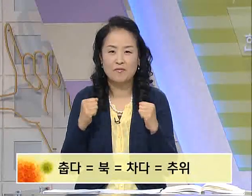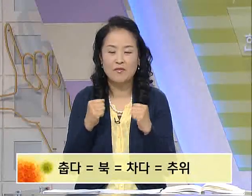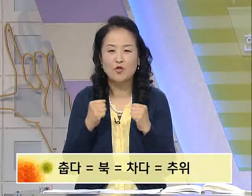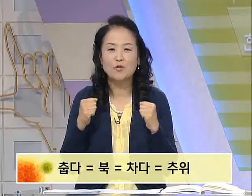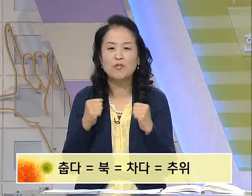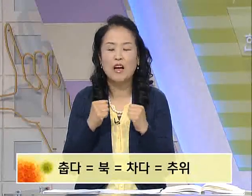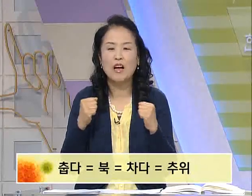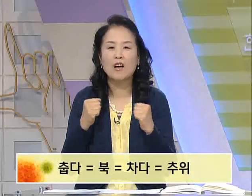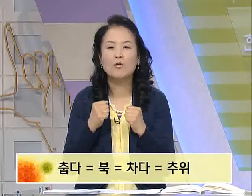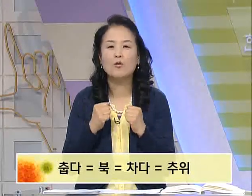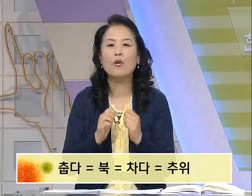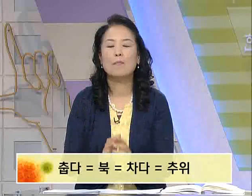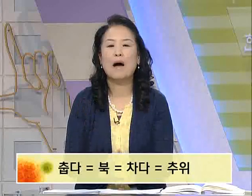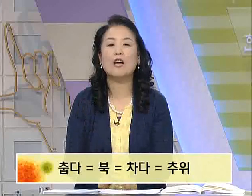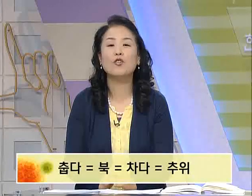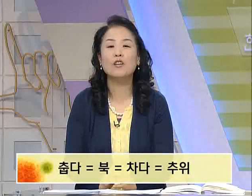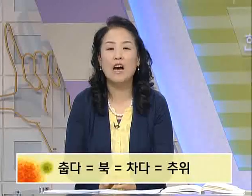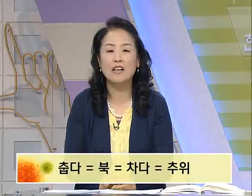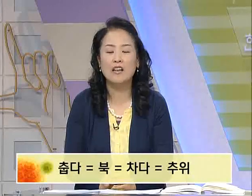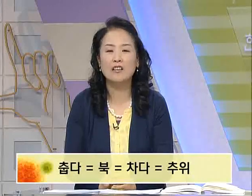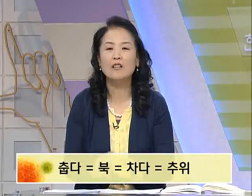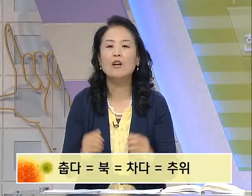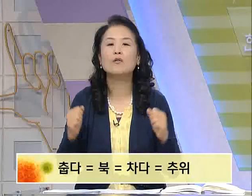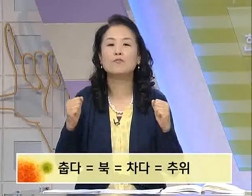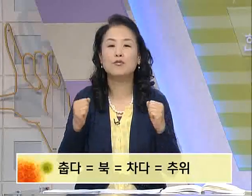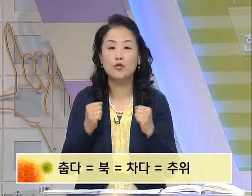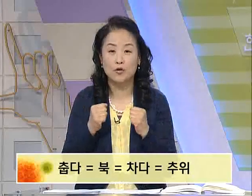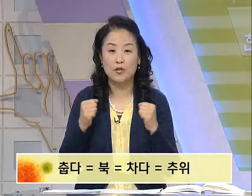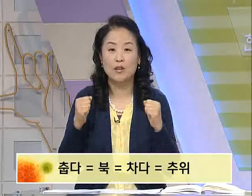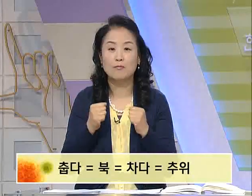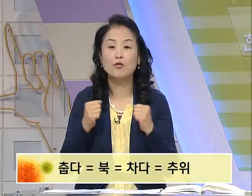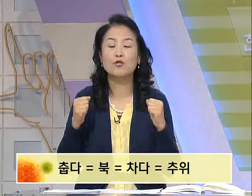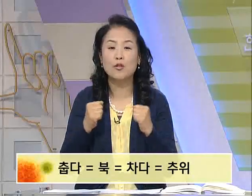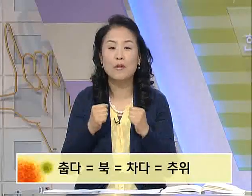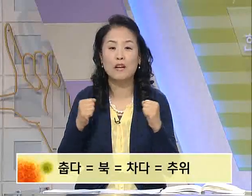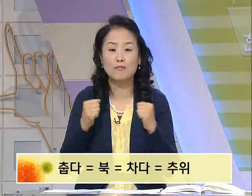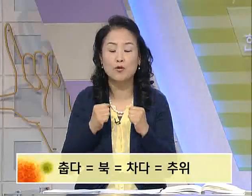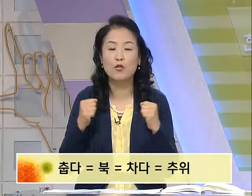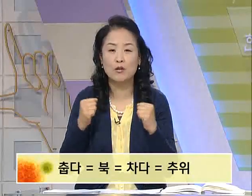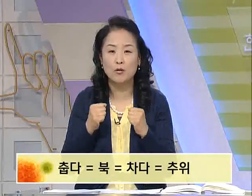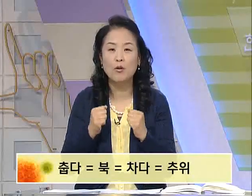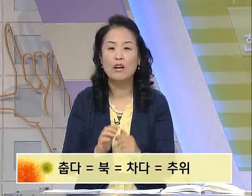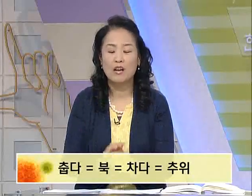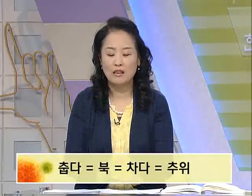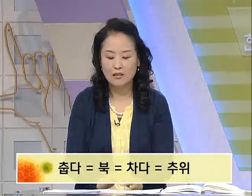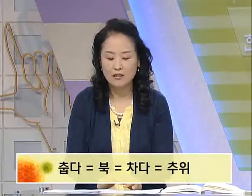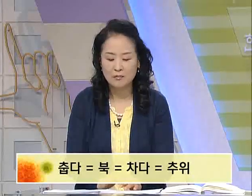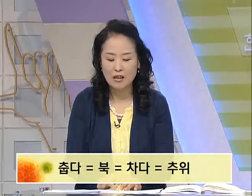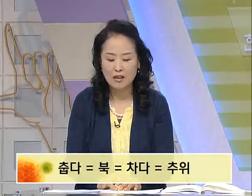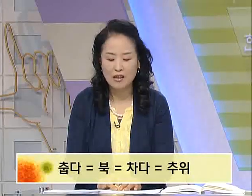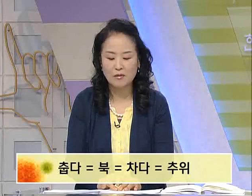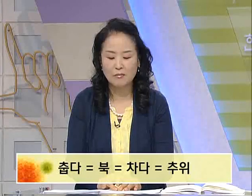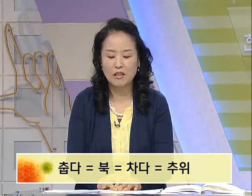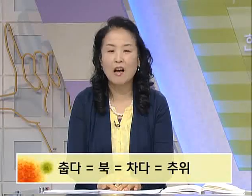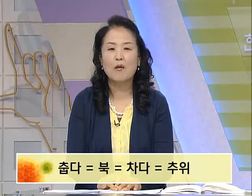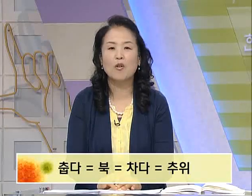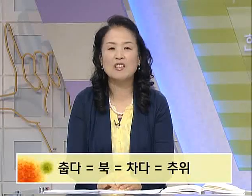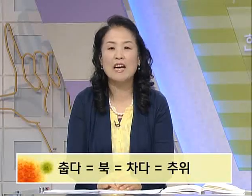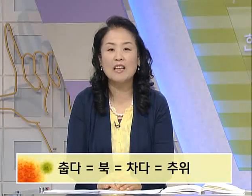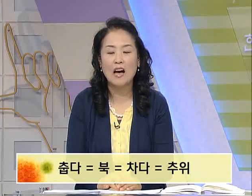춥다. 또 방위를 가리키는 북, 북쪽을 말하는 북과도 같은 의미가 되겠습니다. 차다.